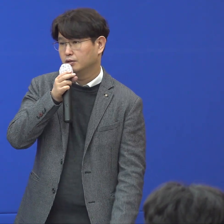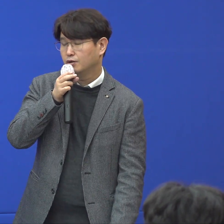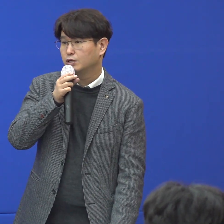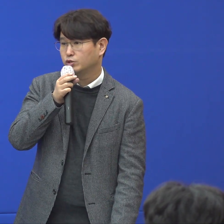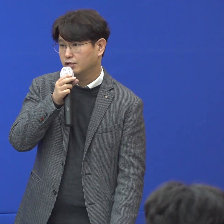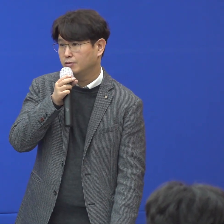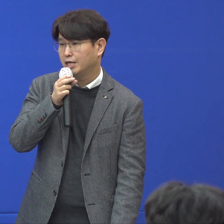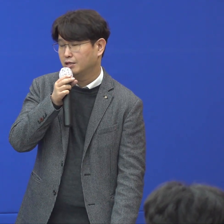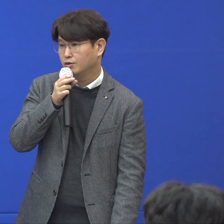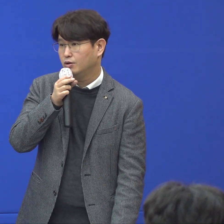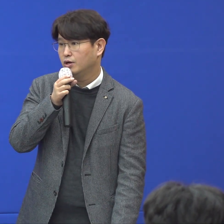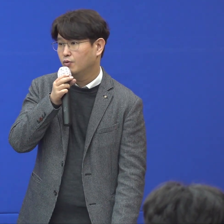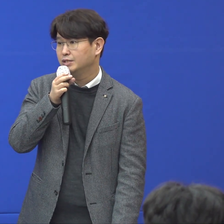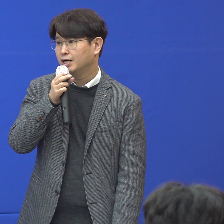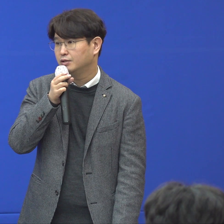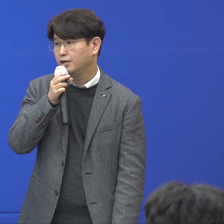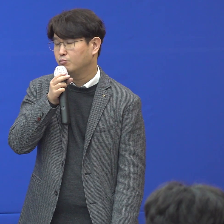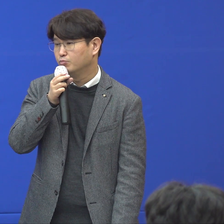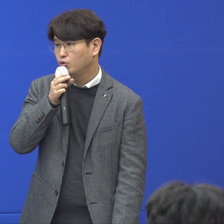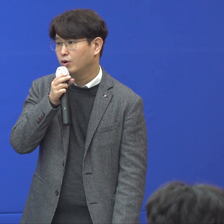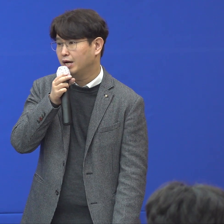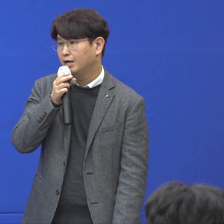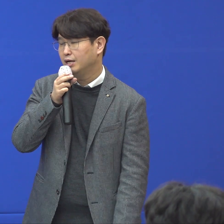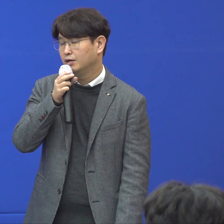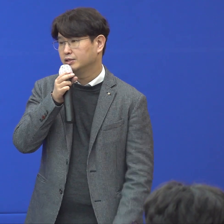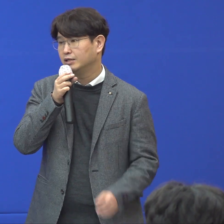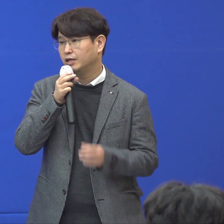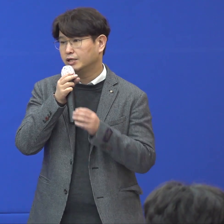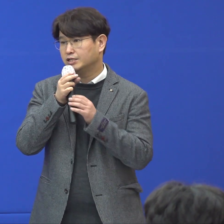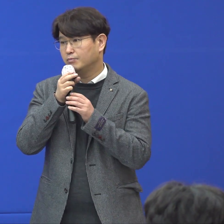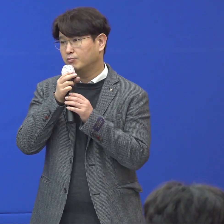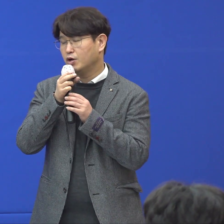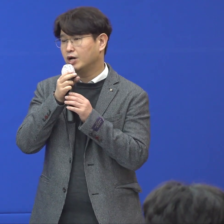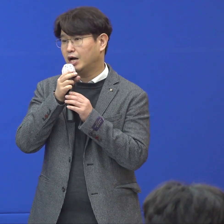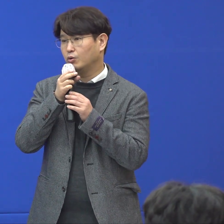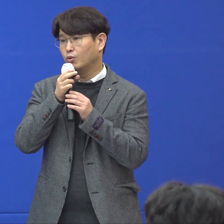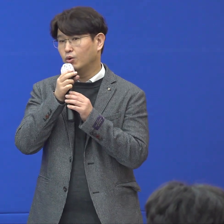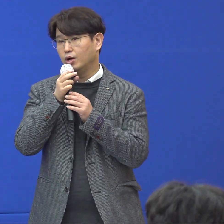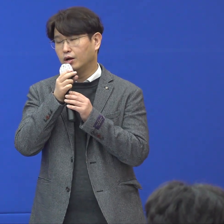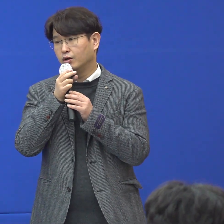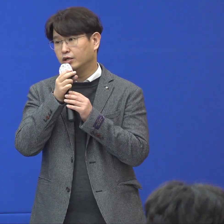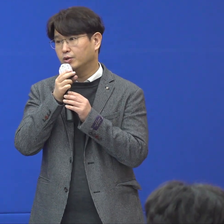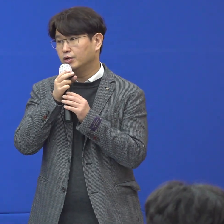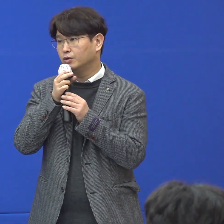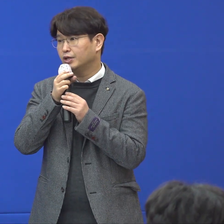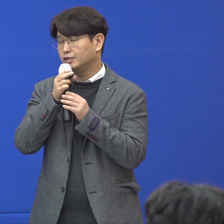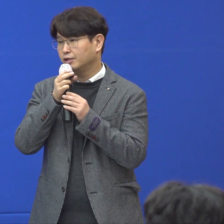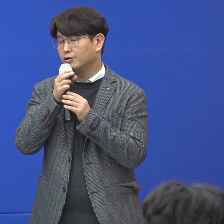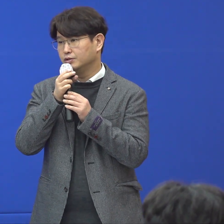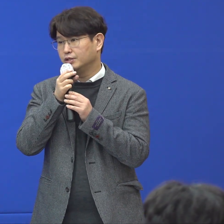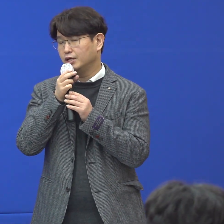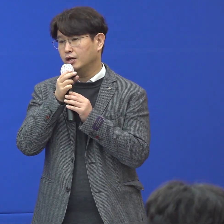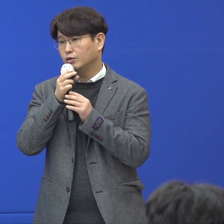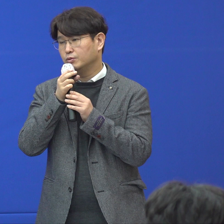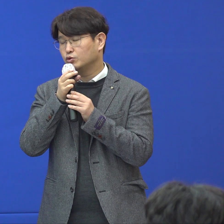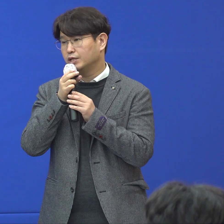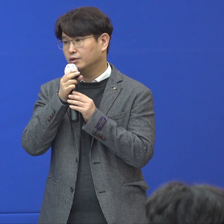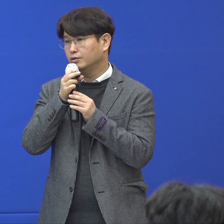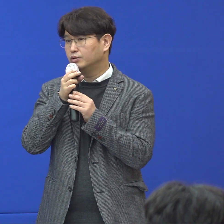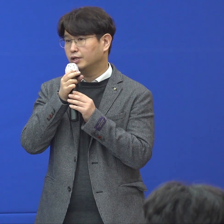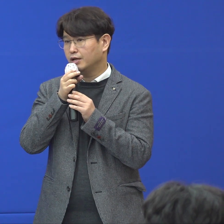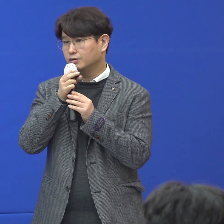제2위주병원의 역학조사팀이 가서 환자들의 분포와 상태를 다시 한 번 평가하고 입원을 어떻게 시킬 건지